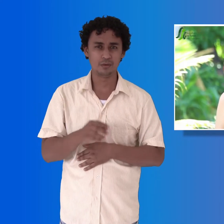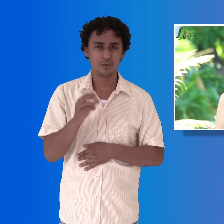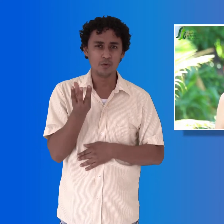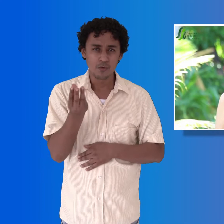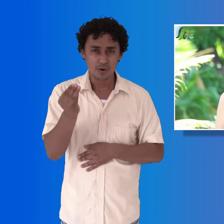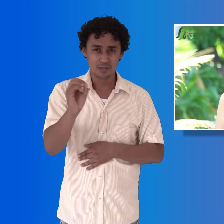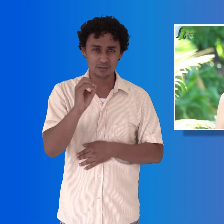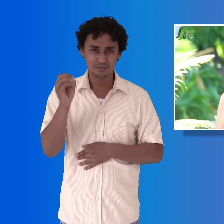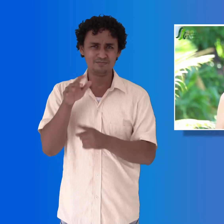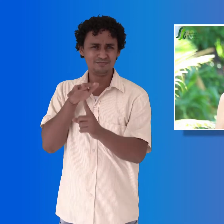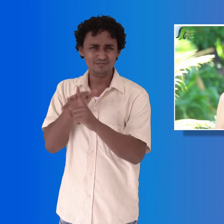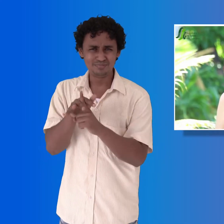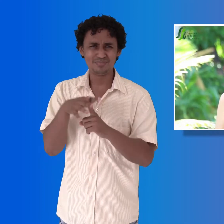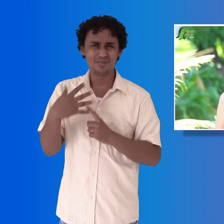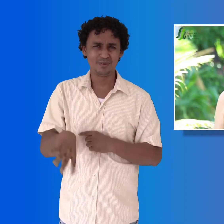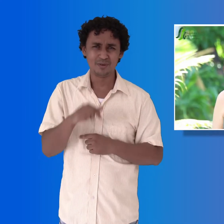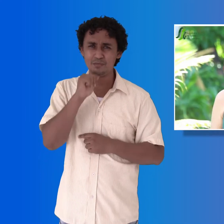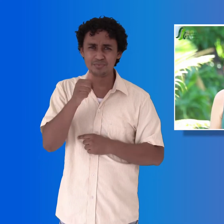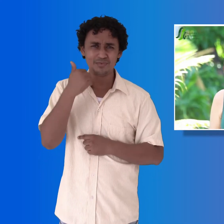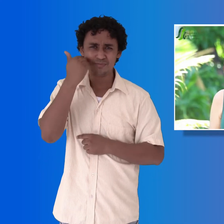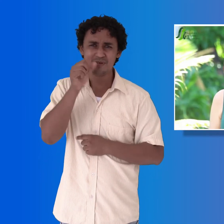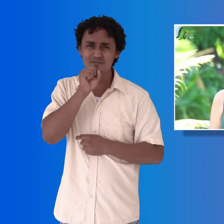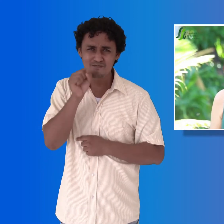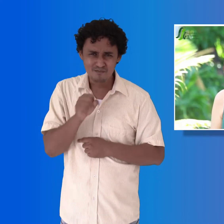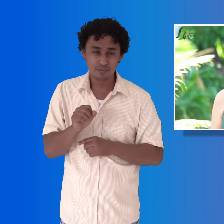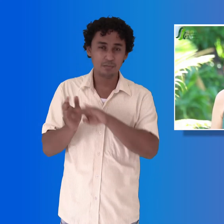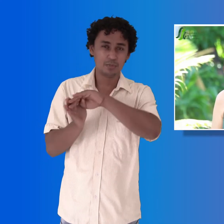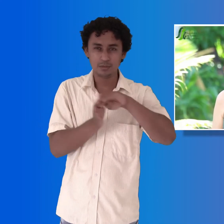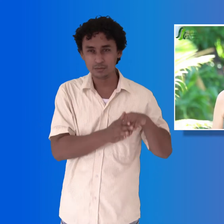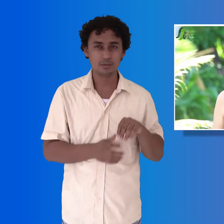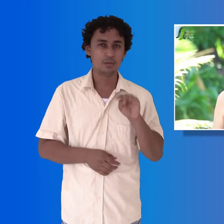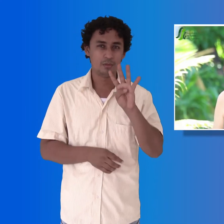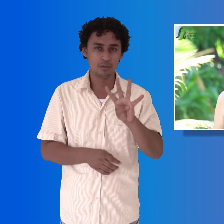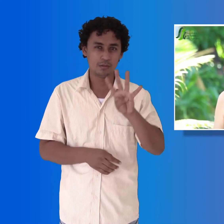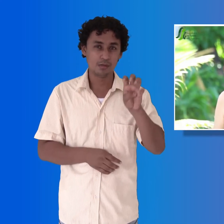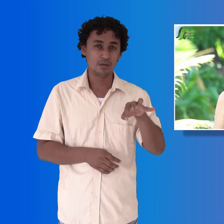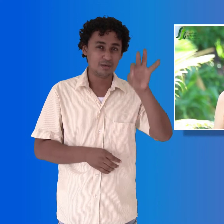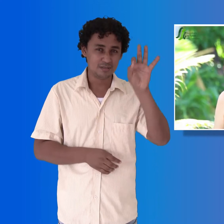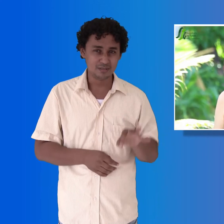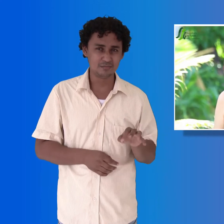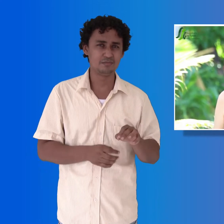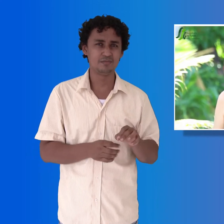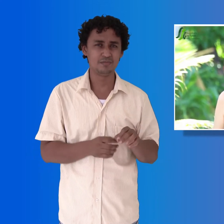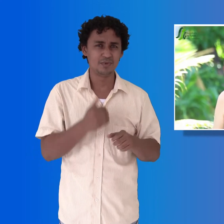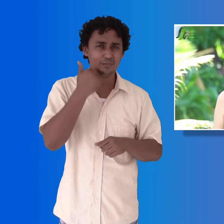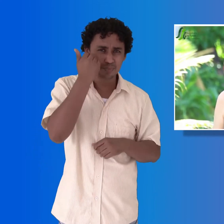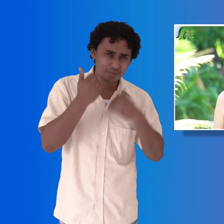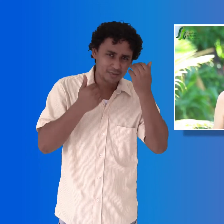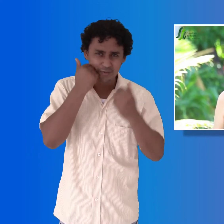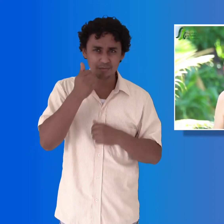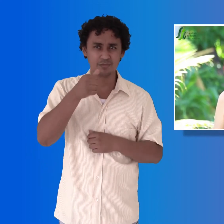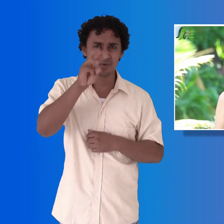49% están las personas entre 29 y 59 años, que son nuestros adultos, y los jóvenes entre 18 y